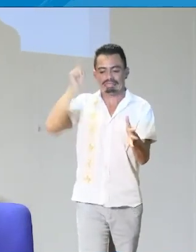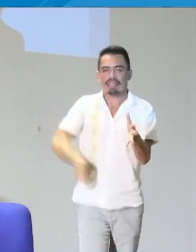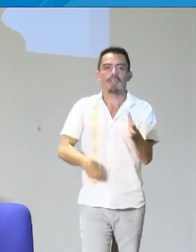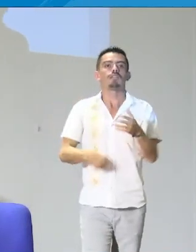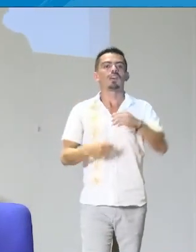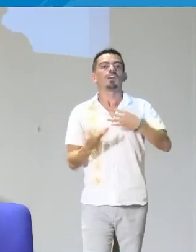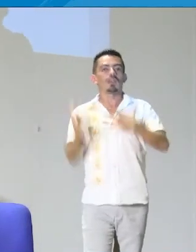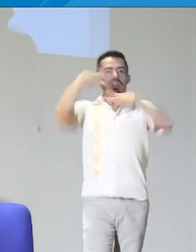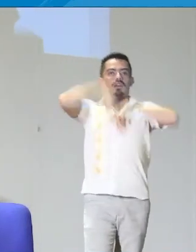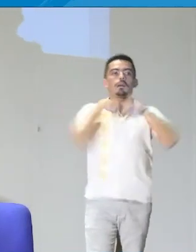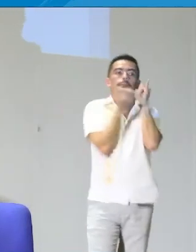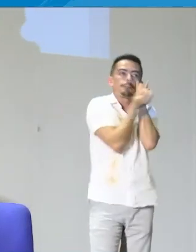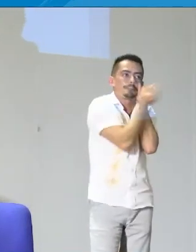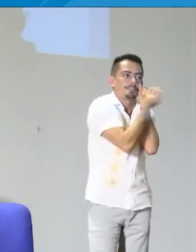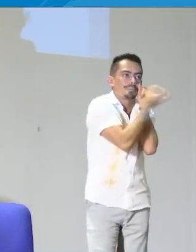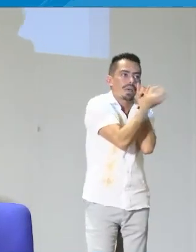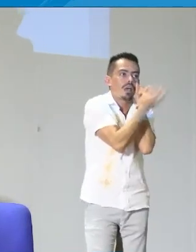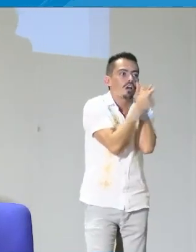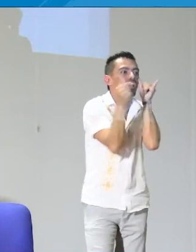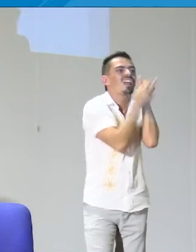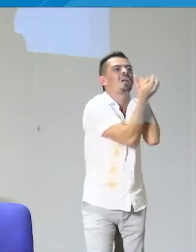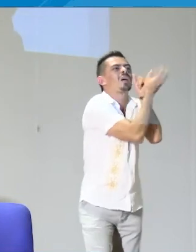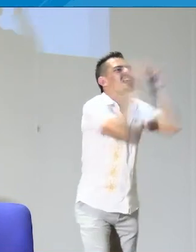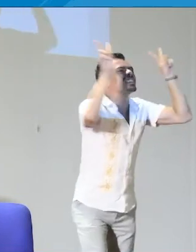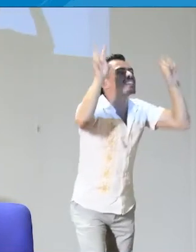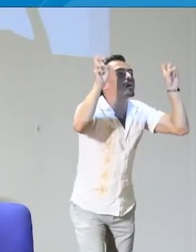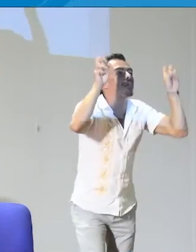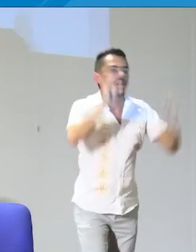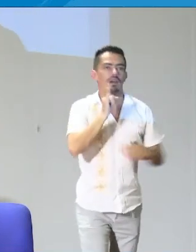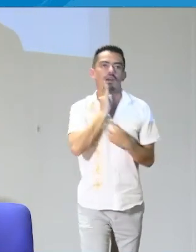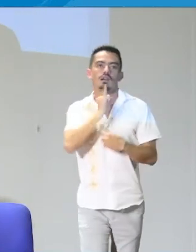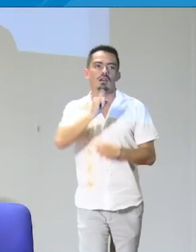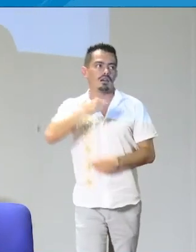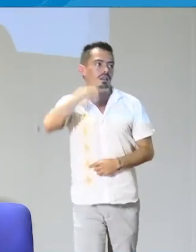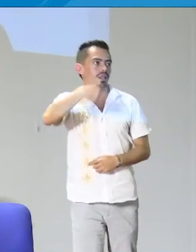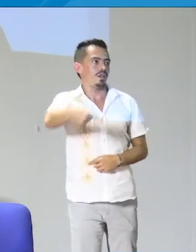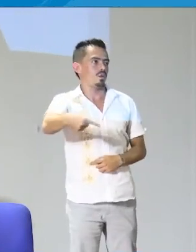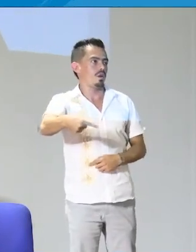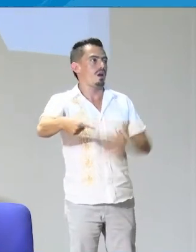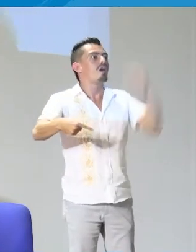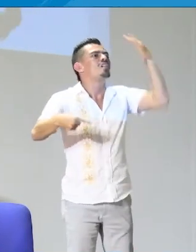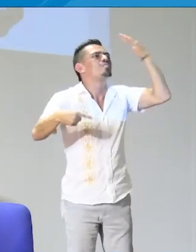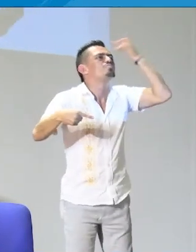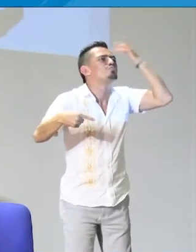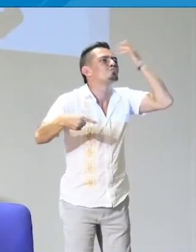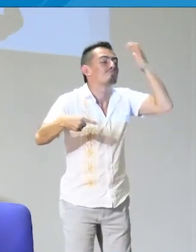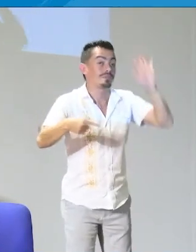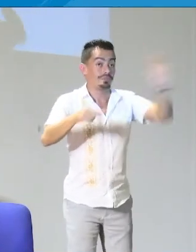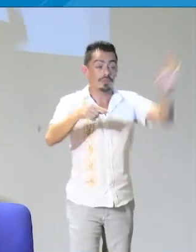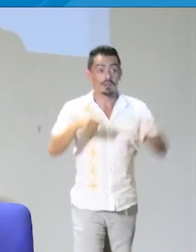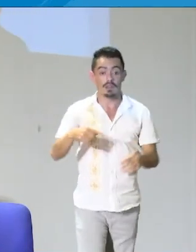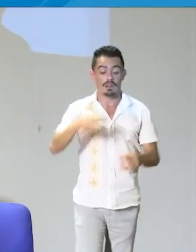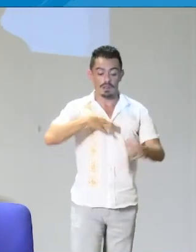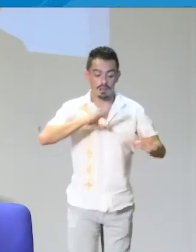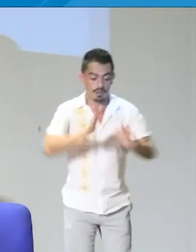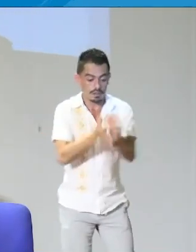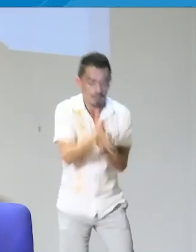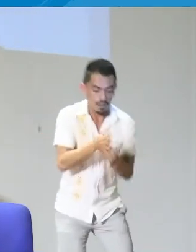importante que el docente que se enfrenta a un grupo tenga formación en pedagogía de lenguas, ¿sí?